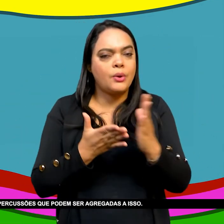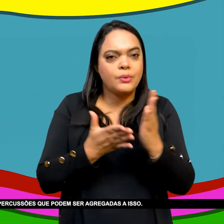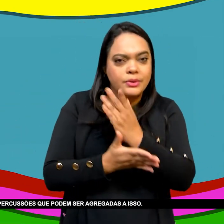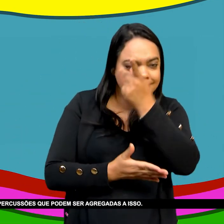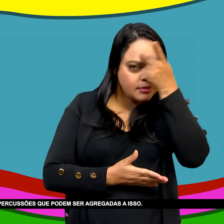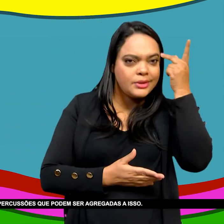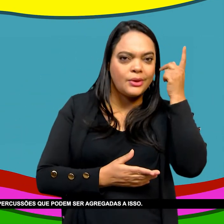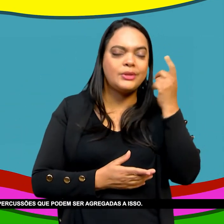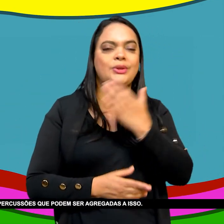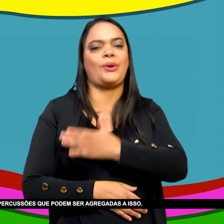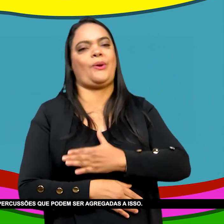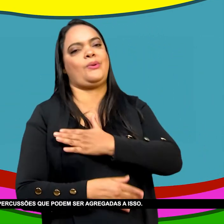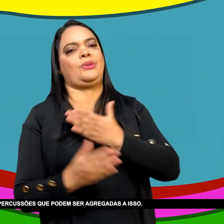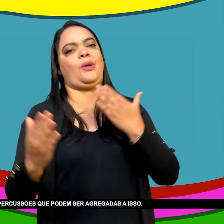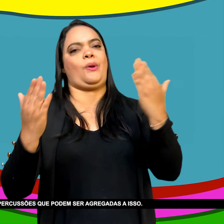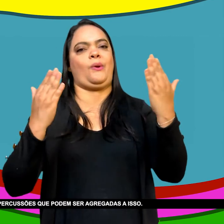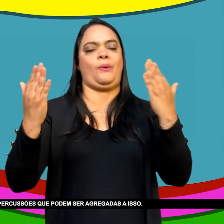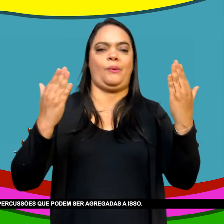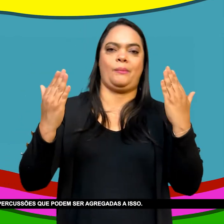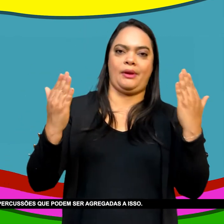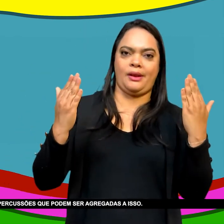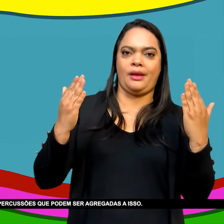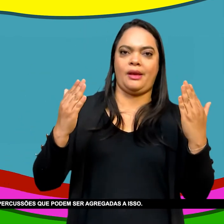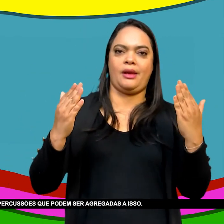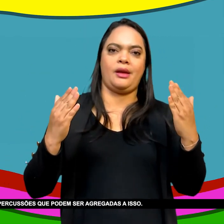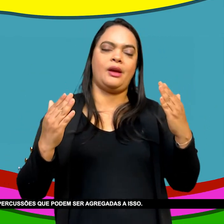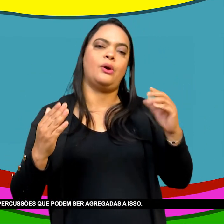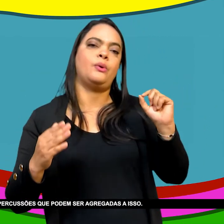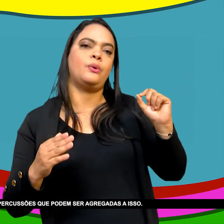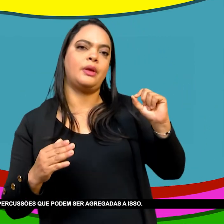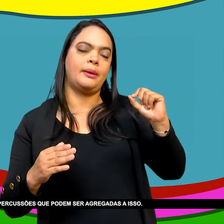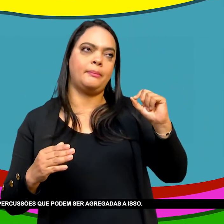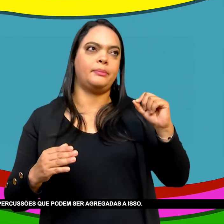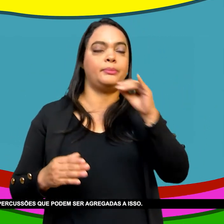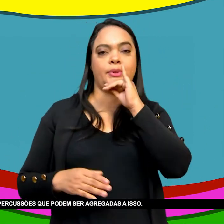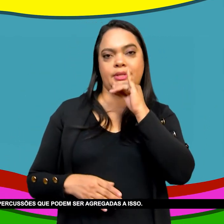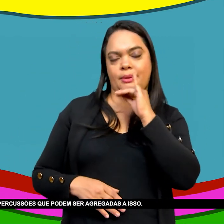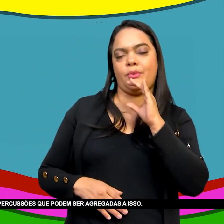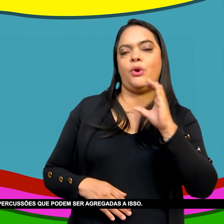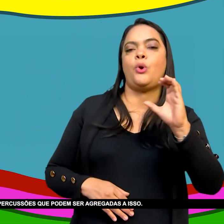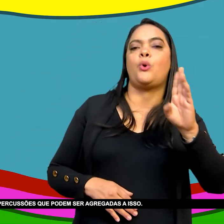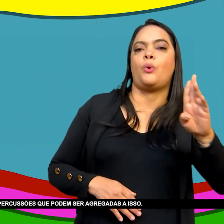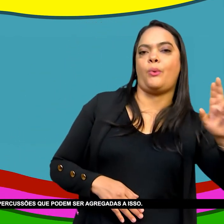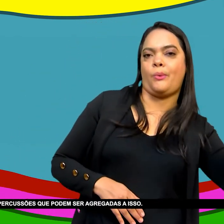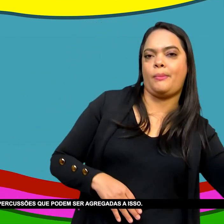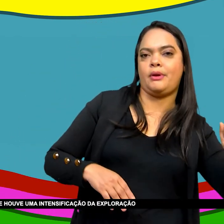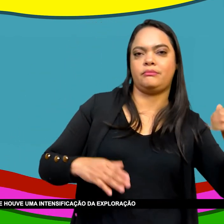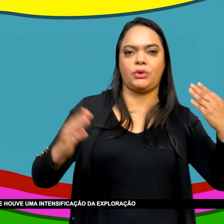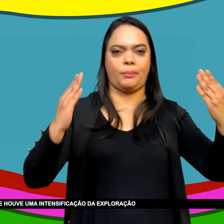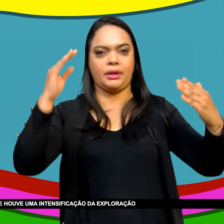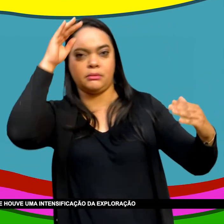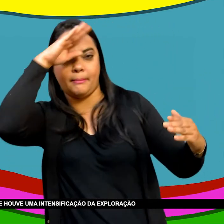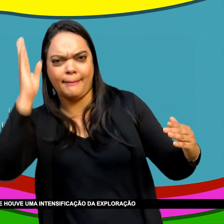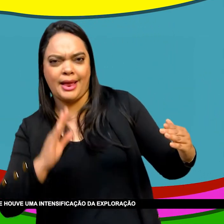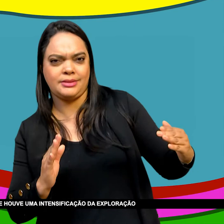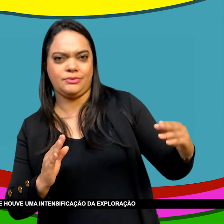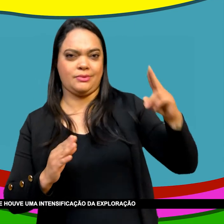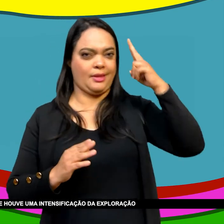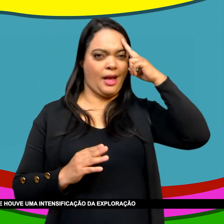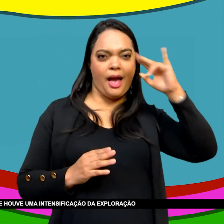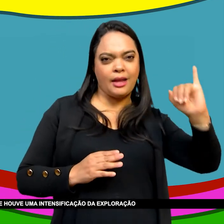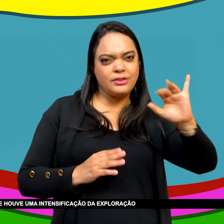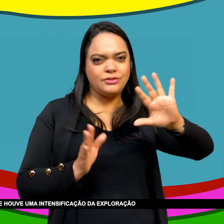acho Que ocorreram Essas outras Releituras E repercussões Que podem ser Agregadas a isso Eu acho Que é